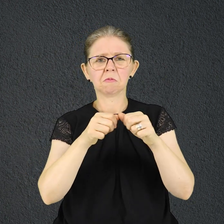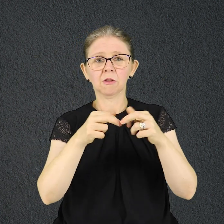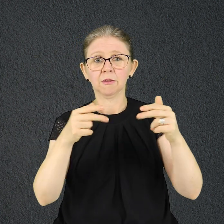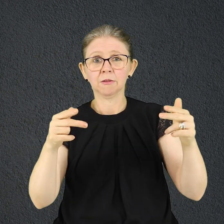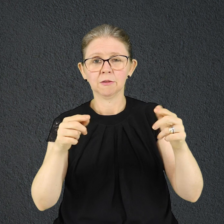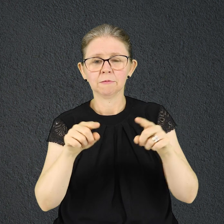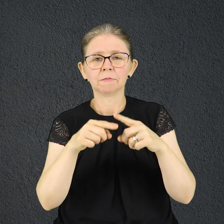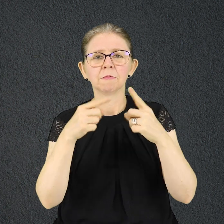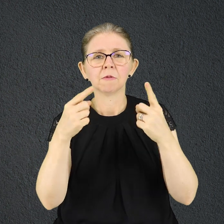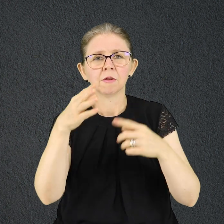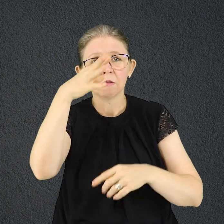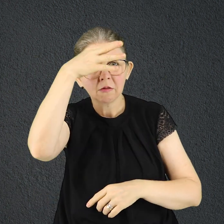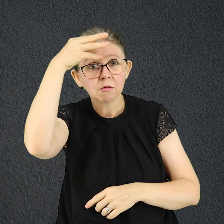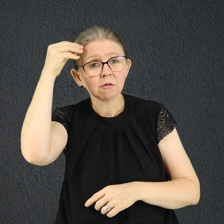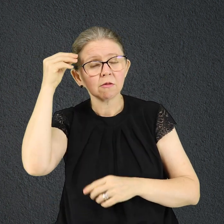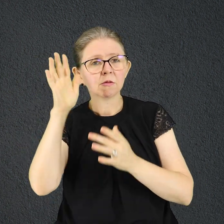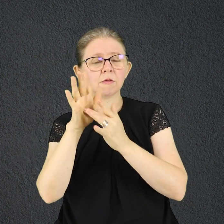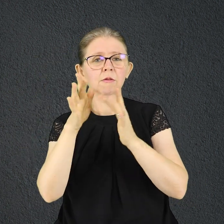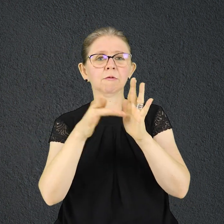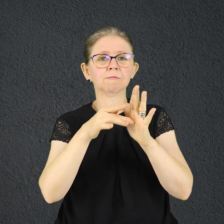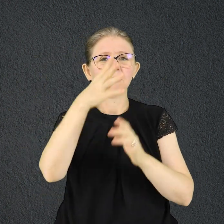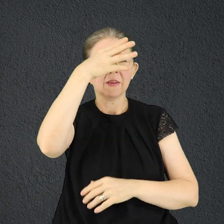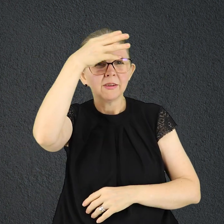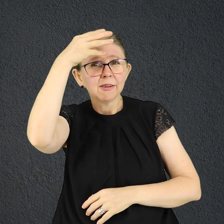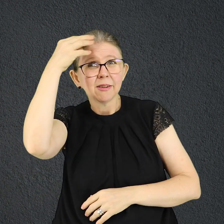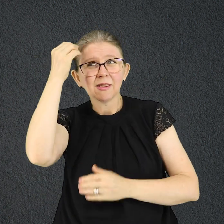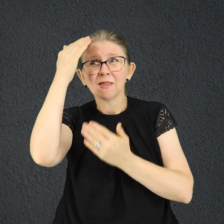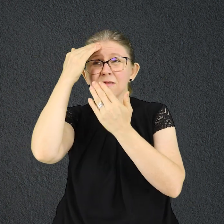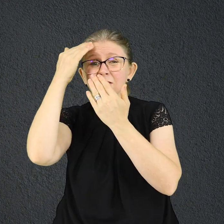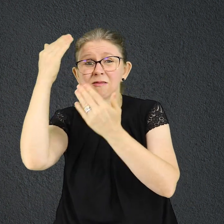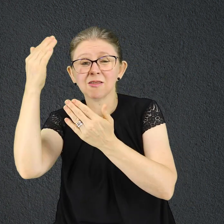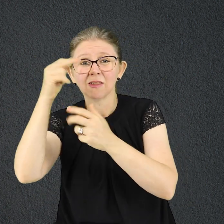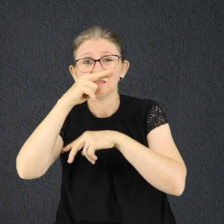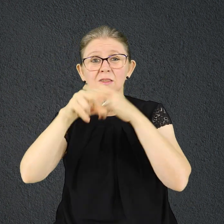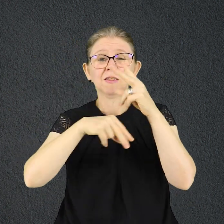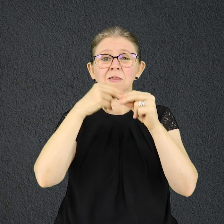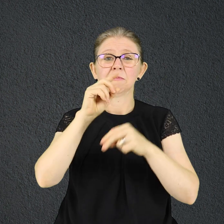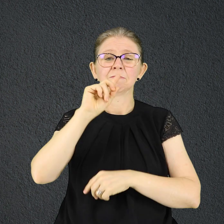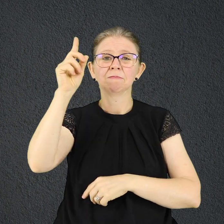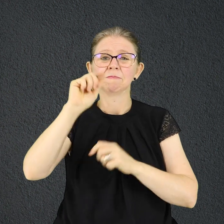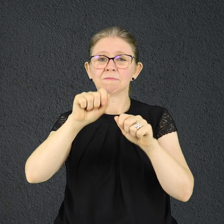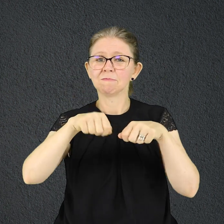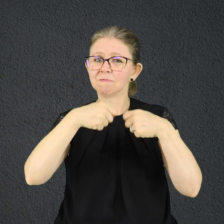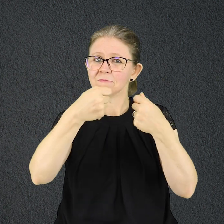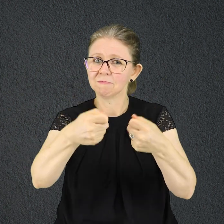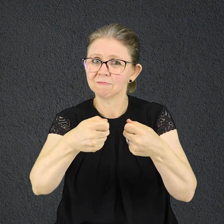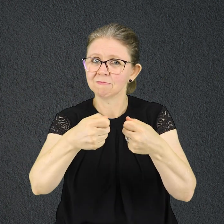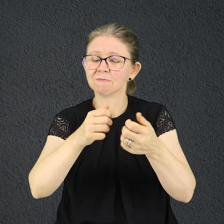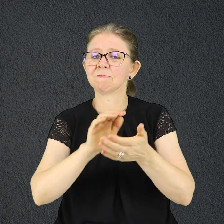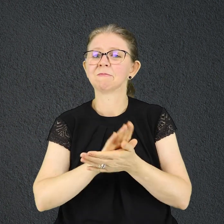Se você ainda não abriu esse presente, faça isso já. Coloque Jesus no centro da